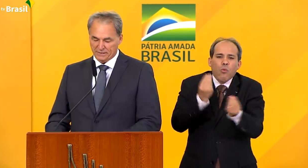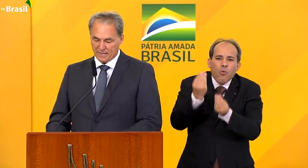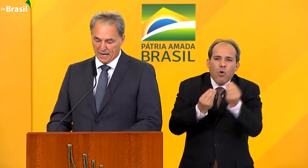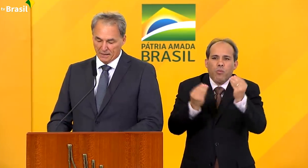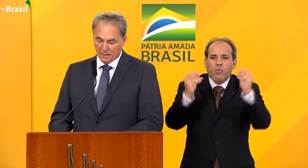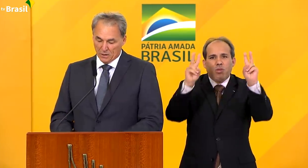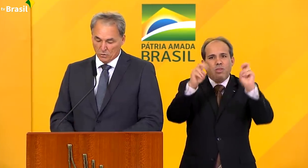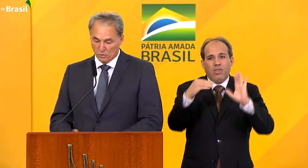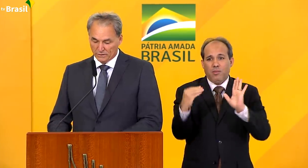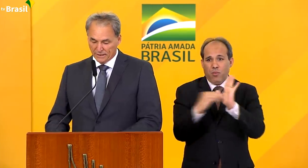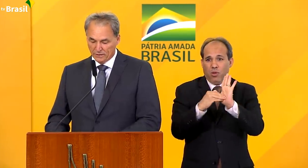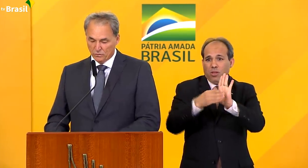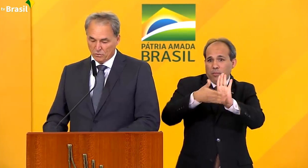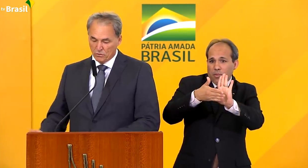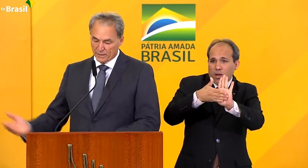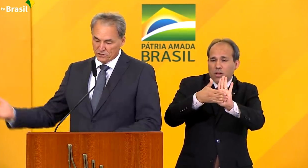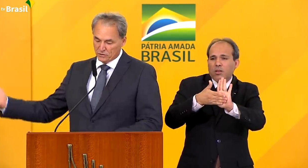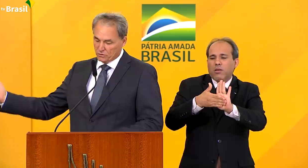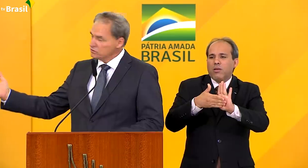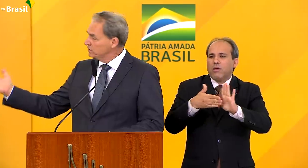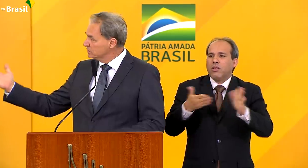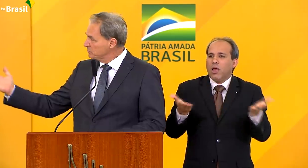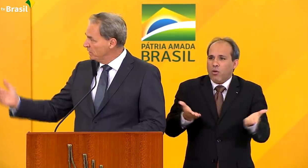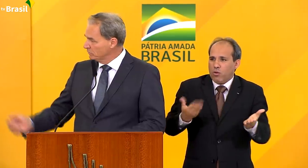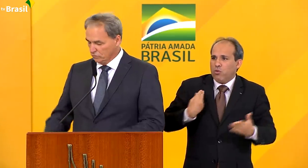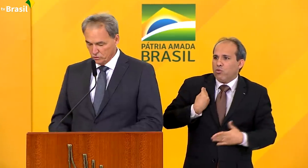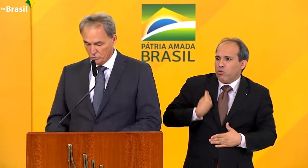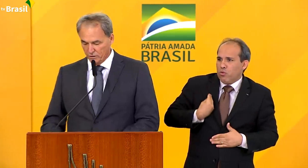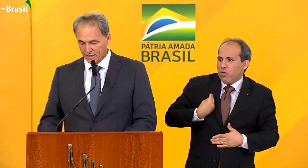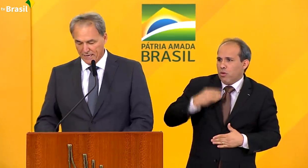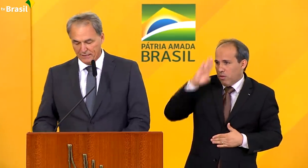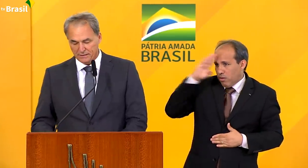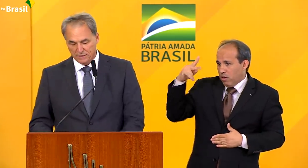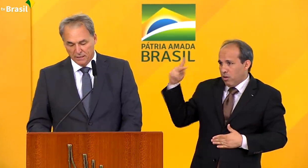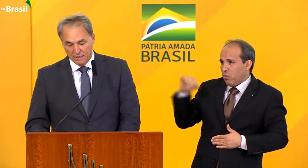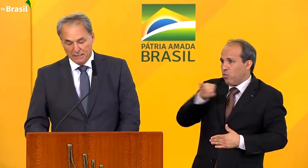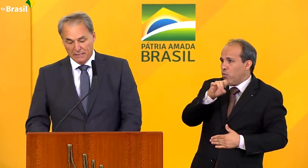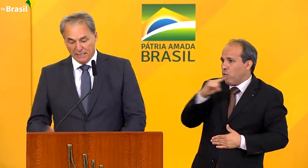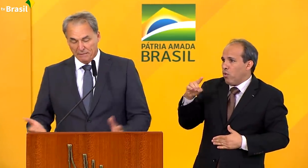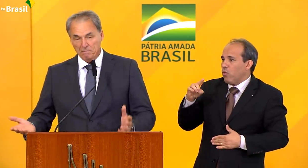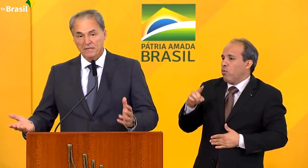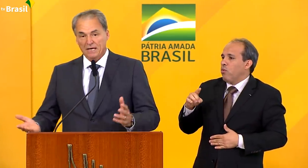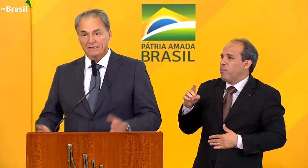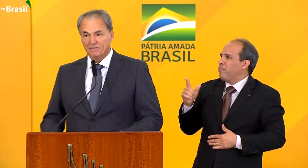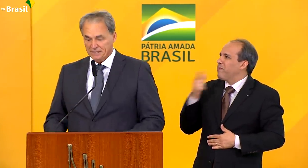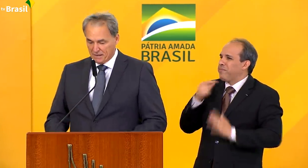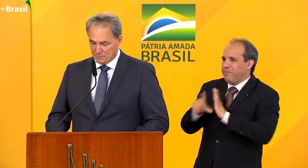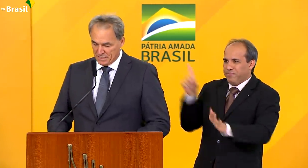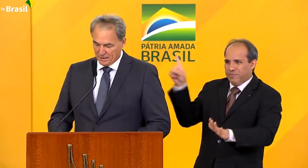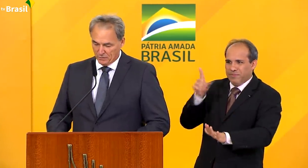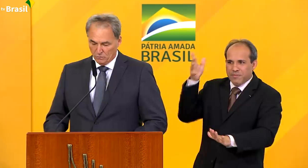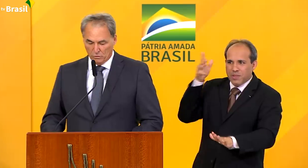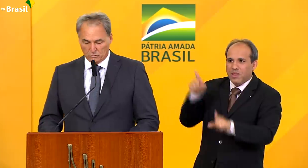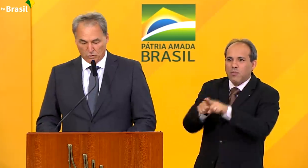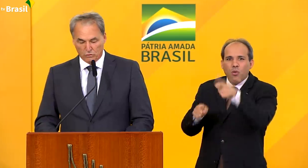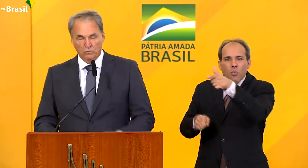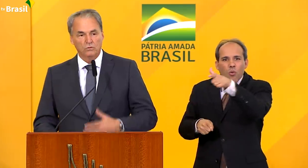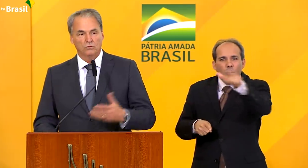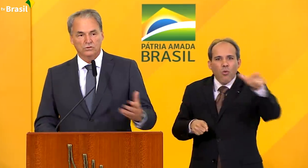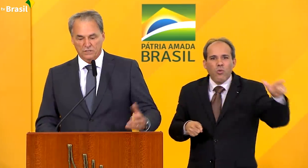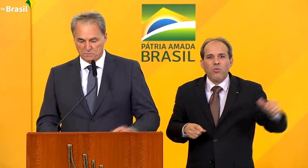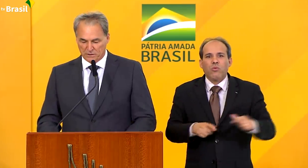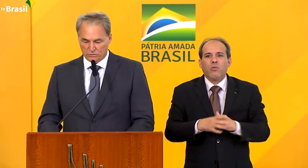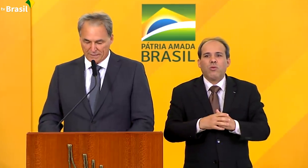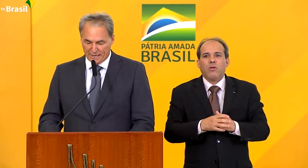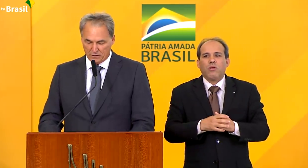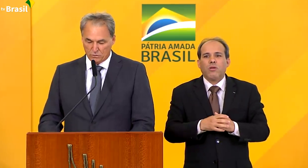pauta que está contando com o grandioso respaldo do João Dornelas e, através da BIA, todo